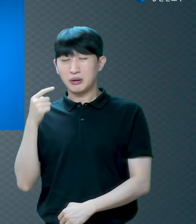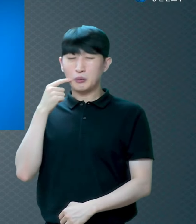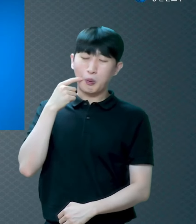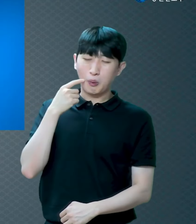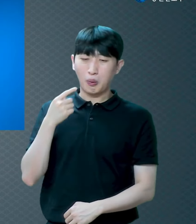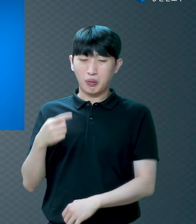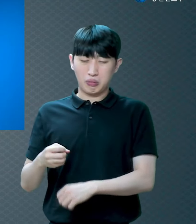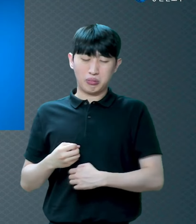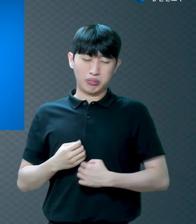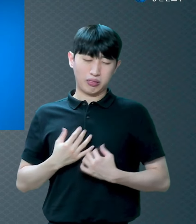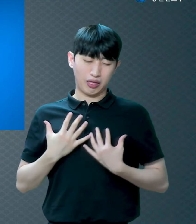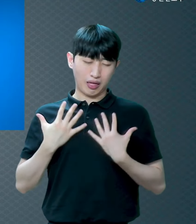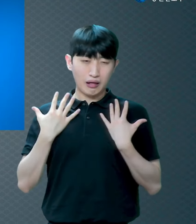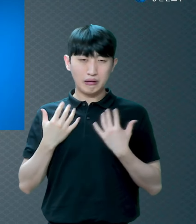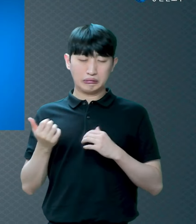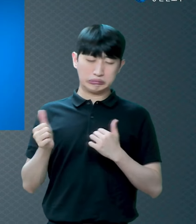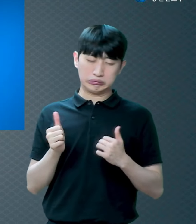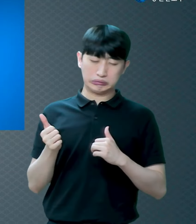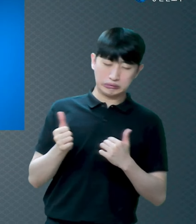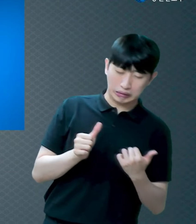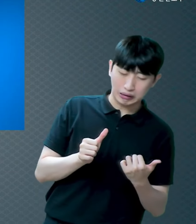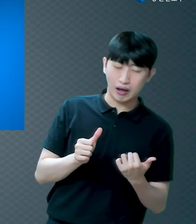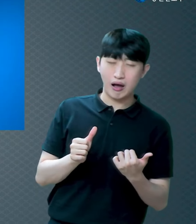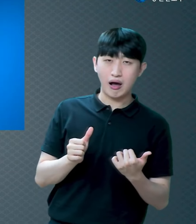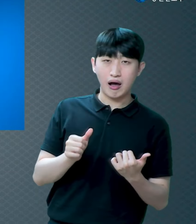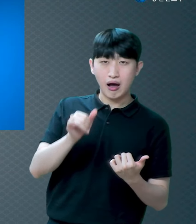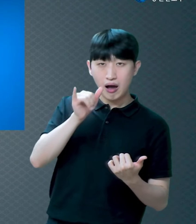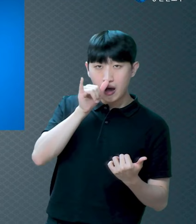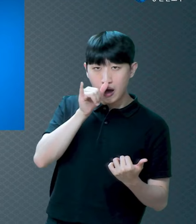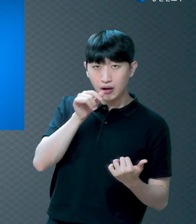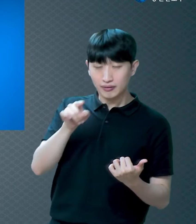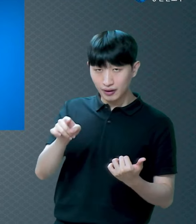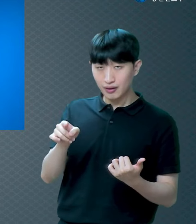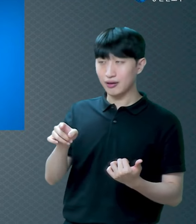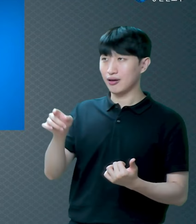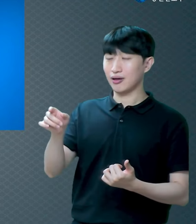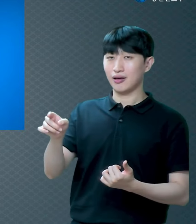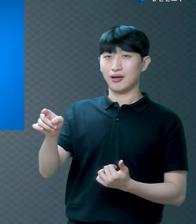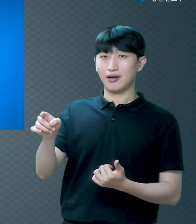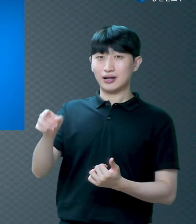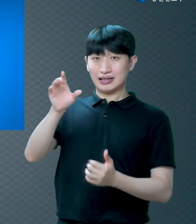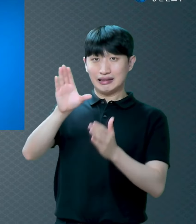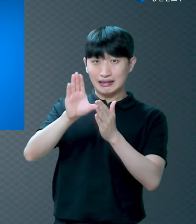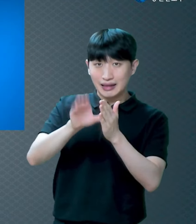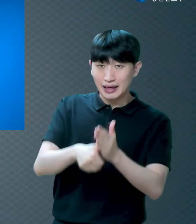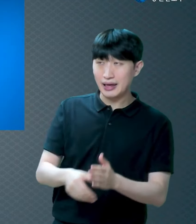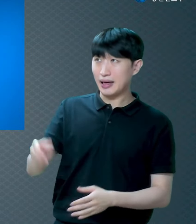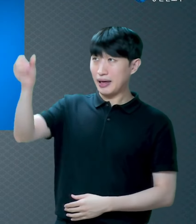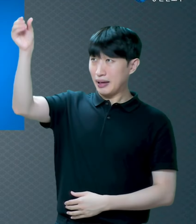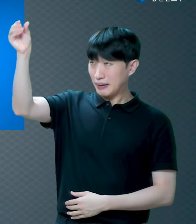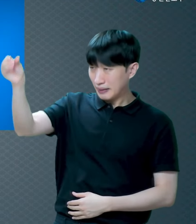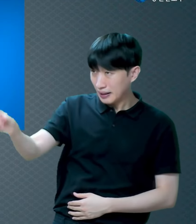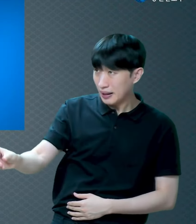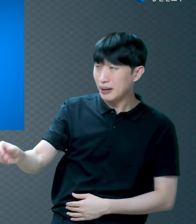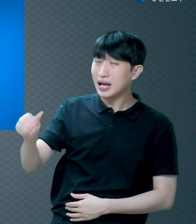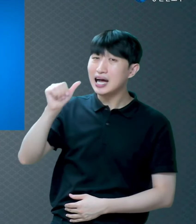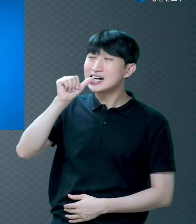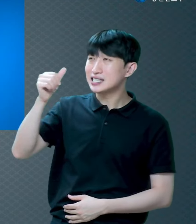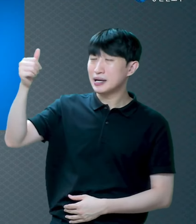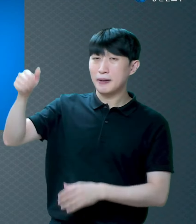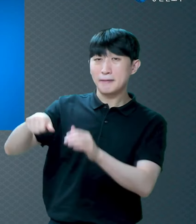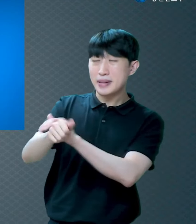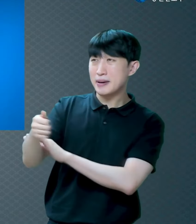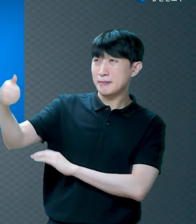노뱀에서 햇빛이 노뱀에 반사돼서 광채가 나서 그걸로 살아요? 차라리